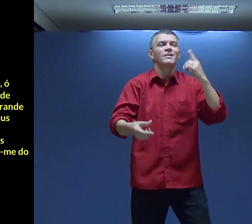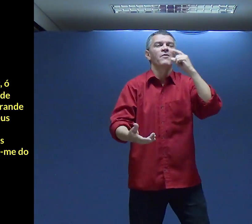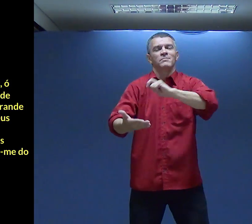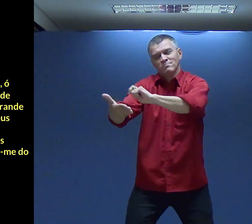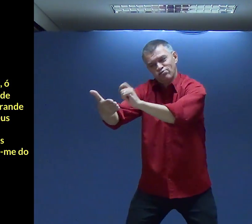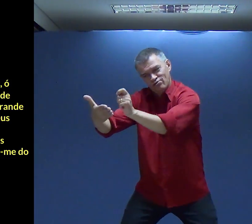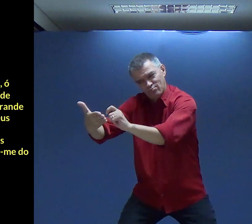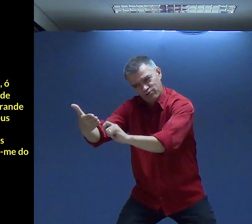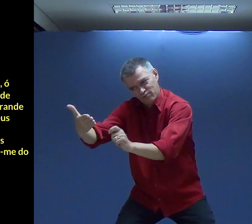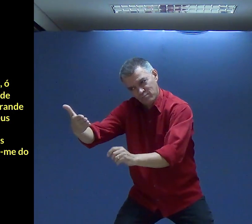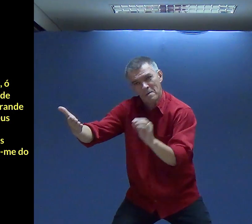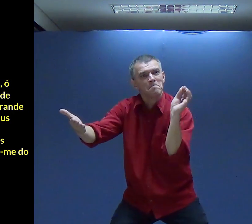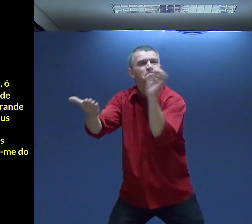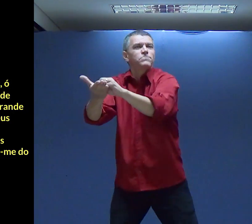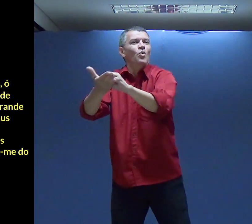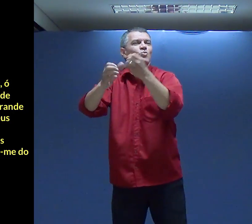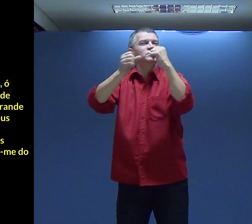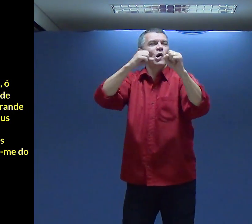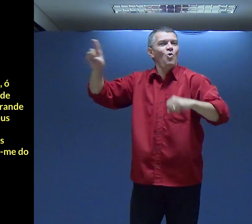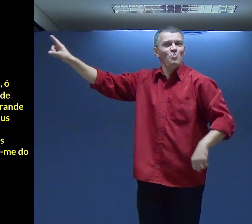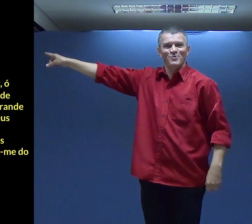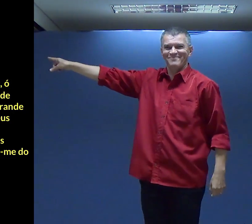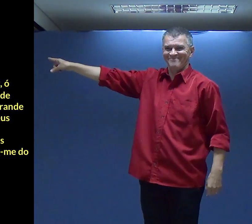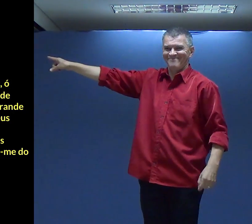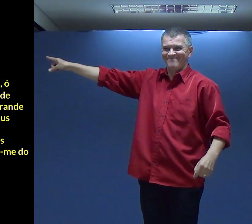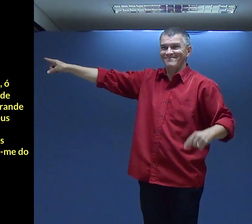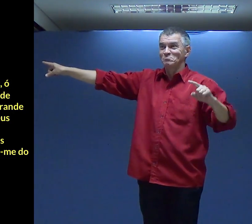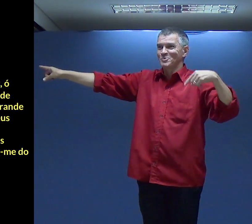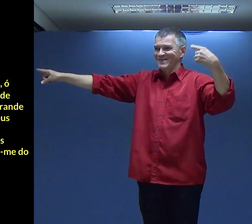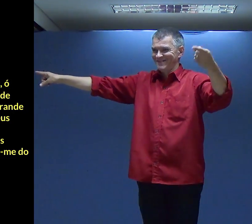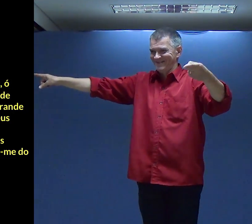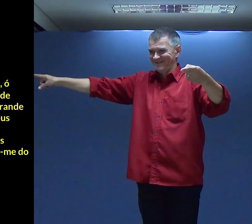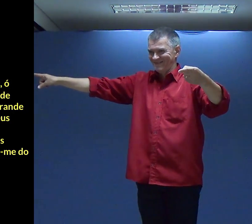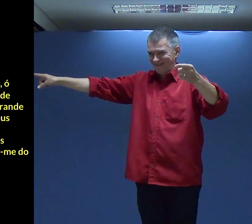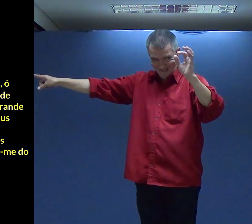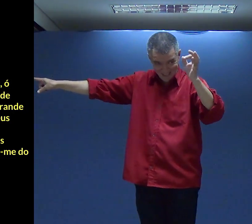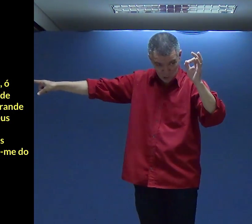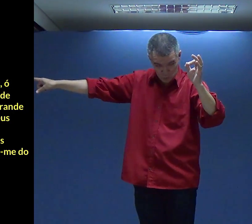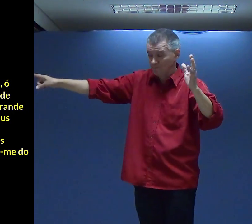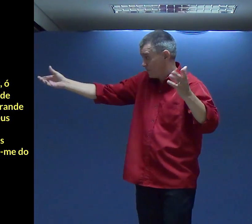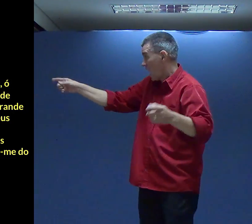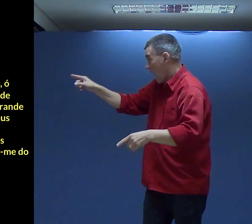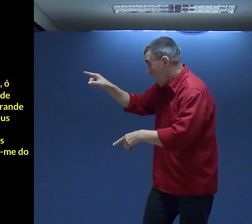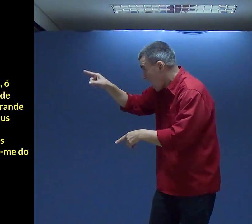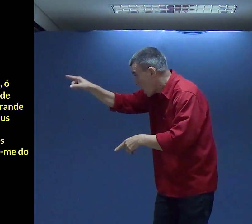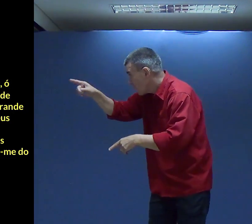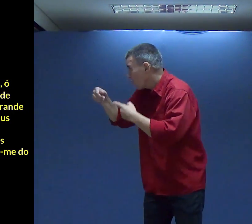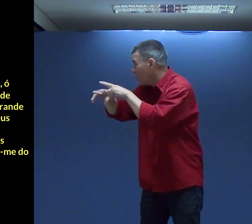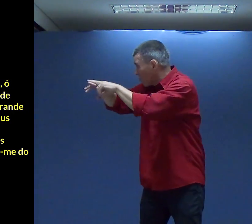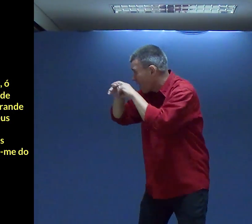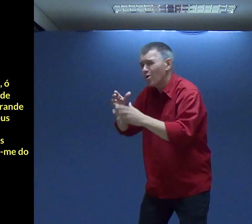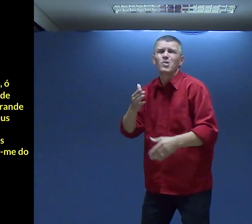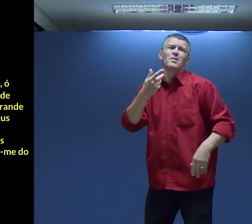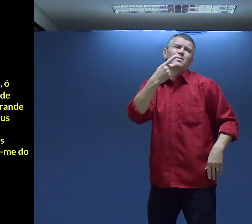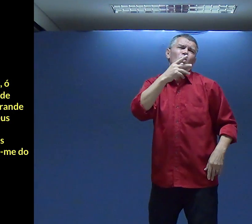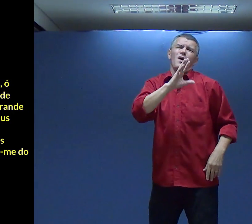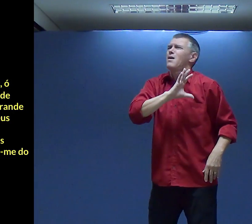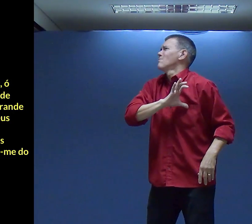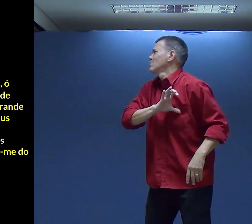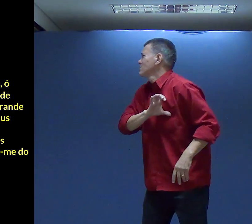Essa situação Para descrever Essa situação Davi escreve Esse salmo Que diz assim Por